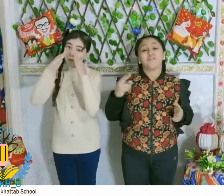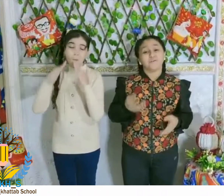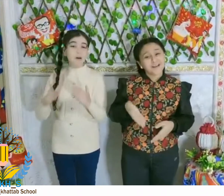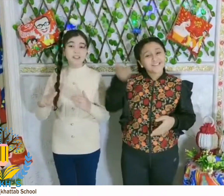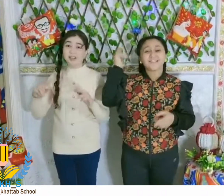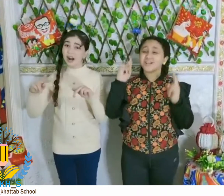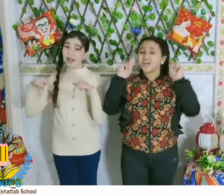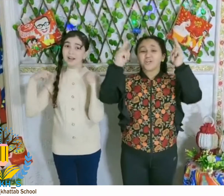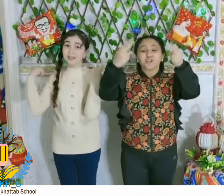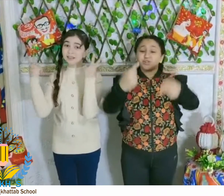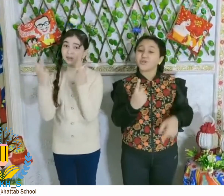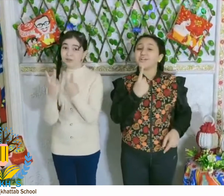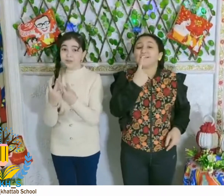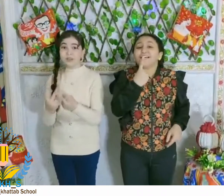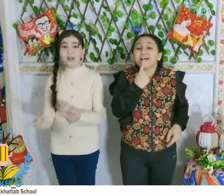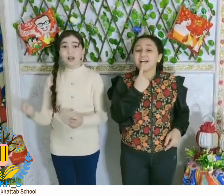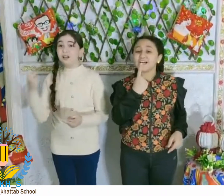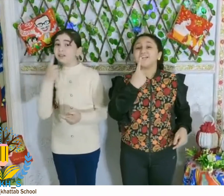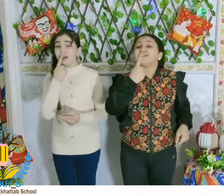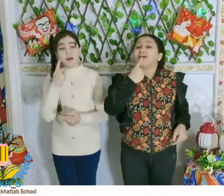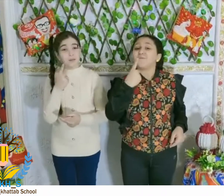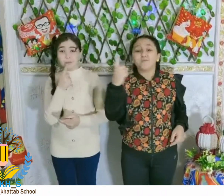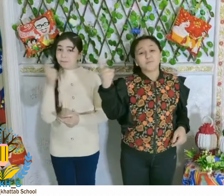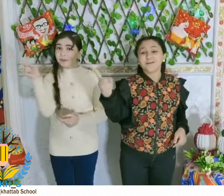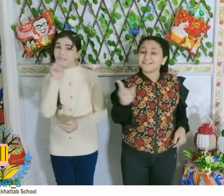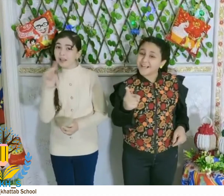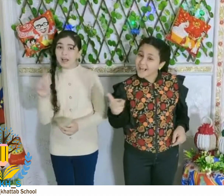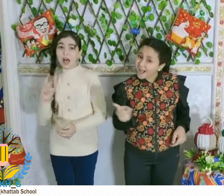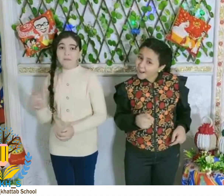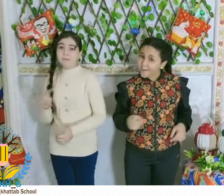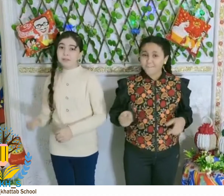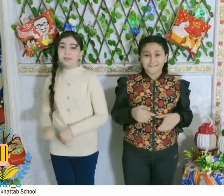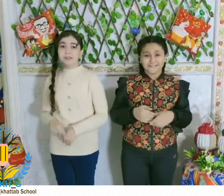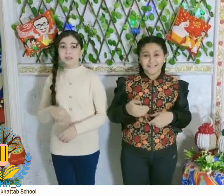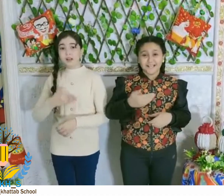مصر غير الدنيا طعمه في طعام النيل